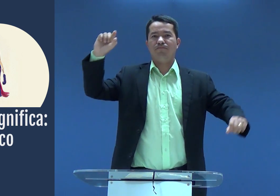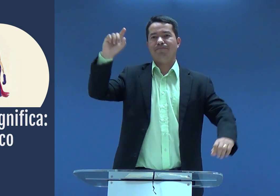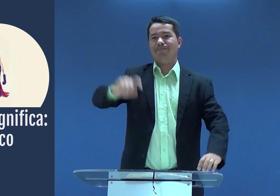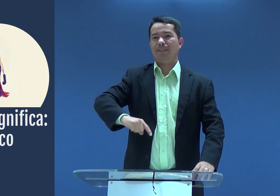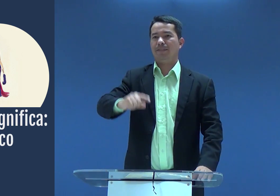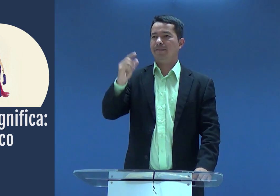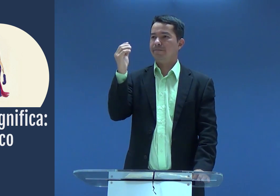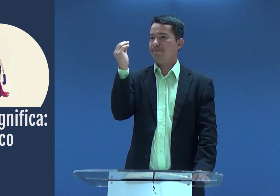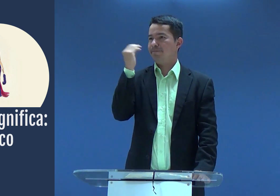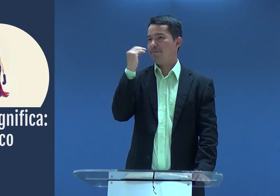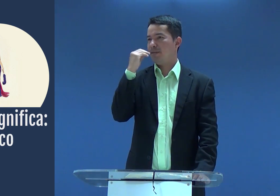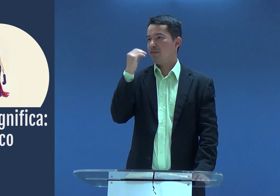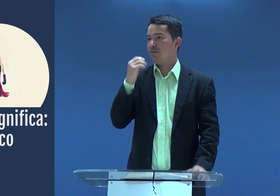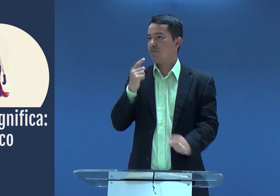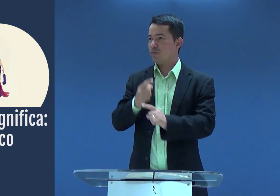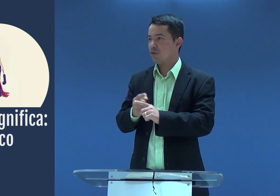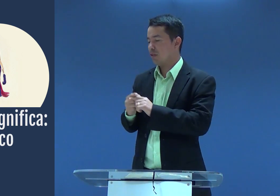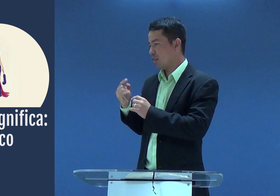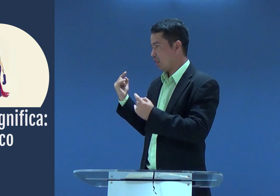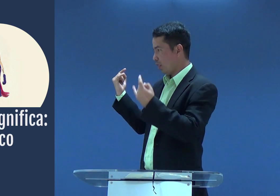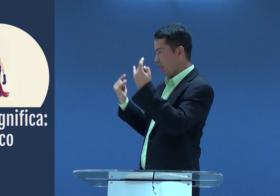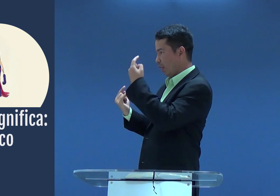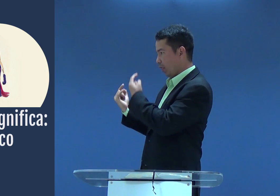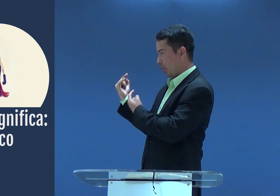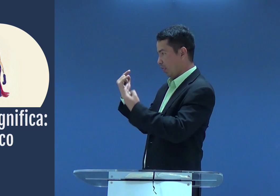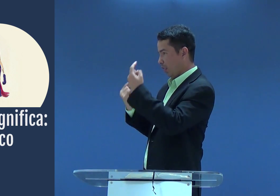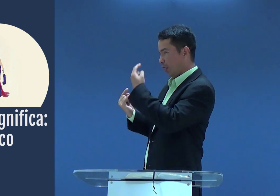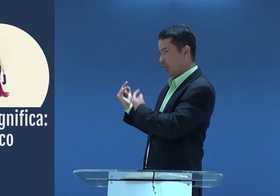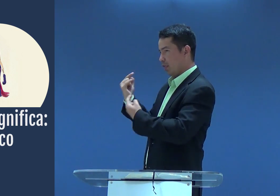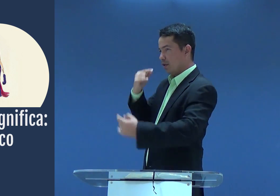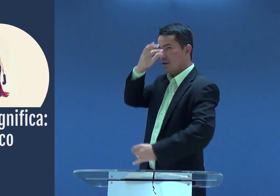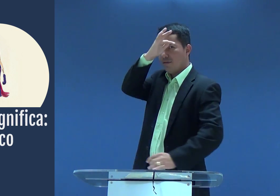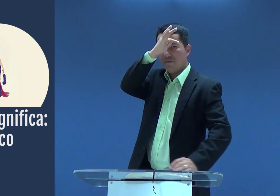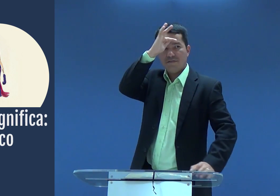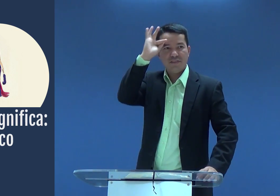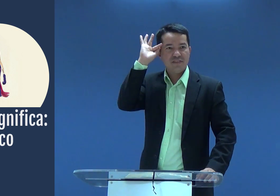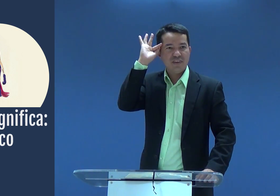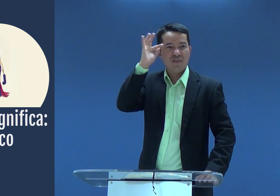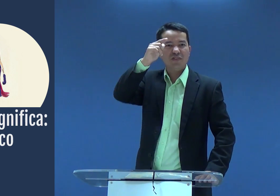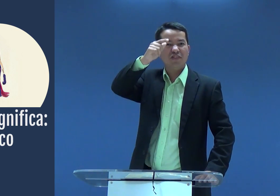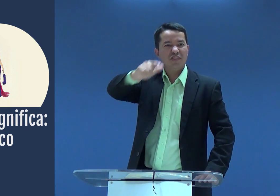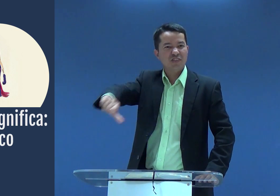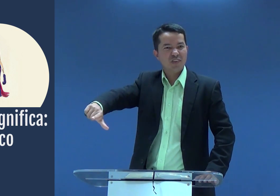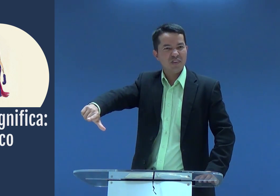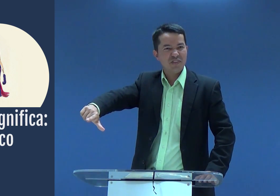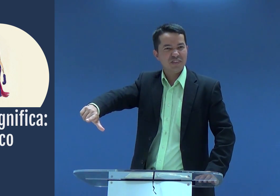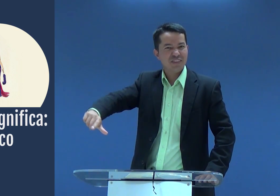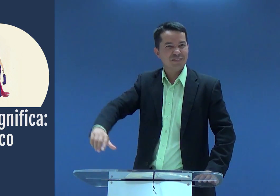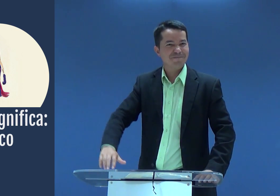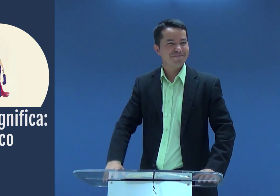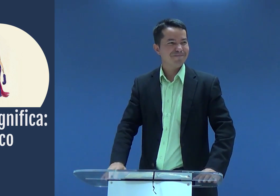fraqueza, e ela, por ela ter aparecido na vida dele, só mostra o quanto ele era fraco,